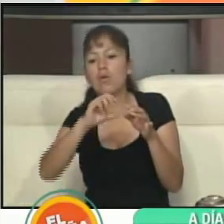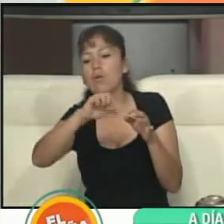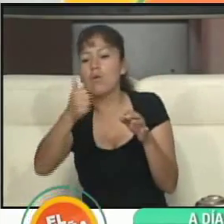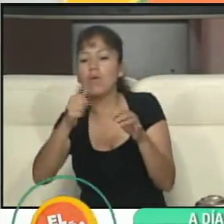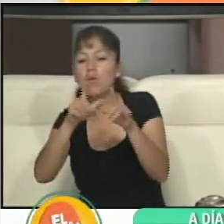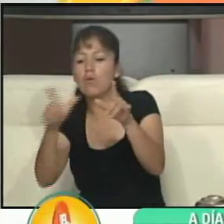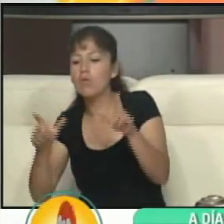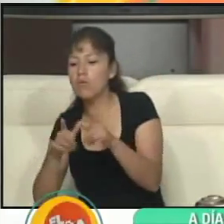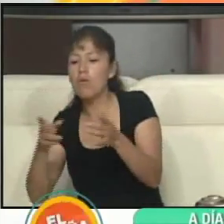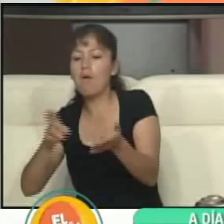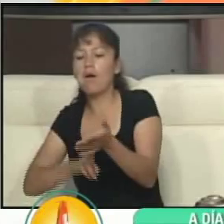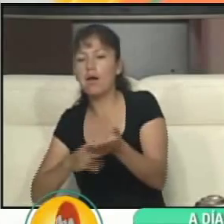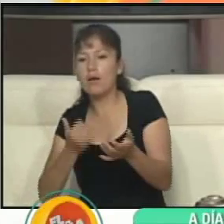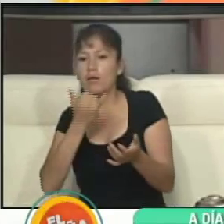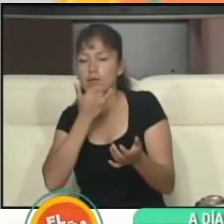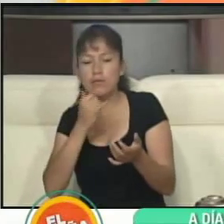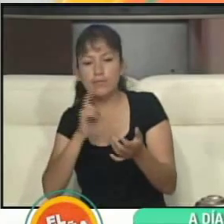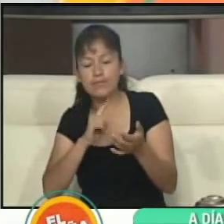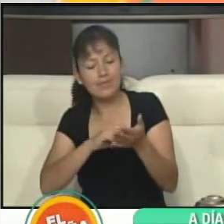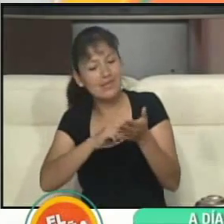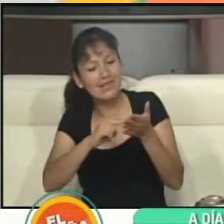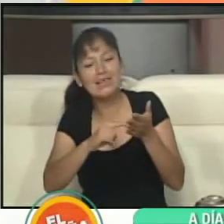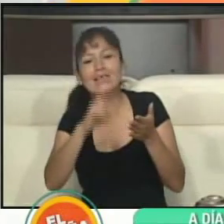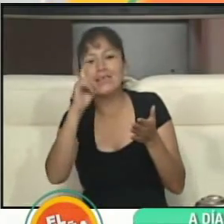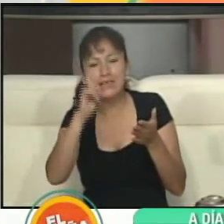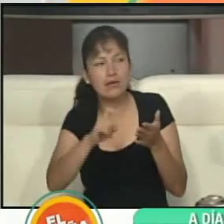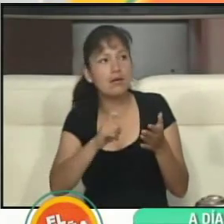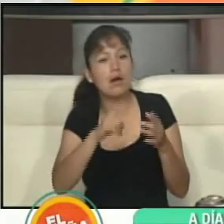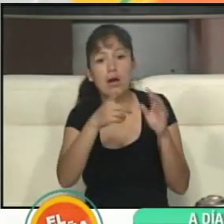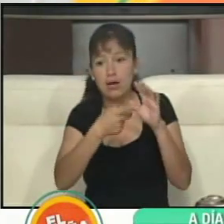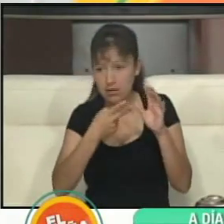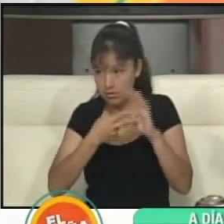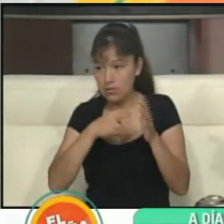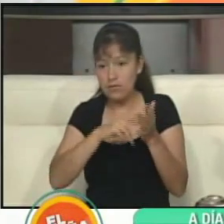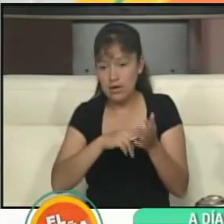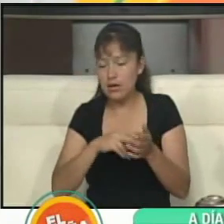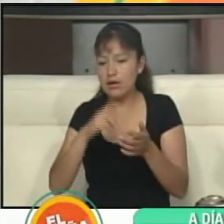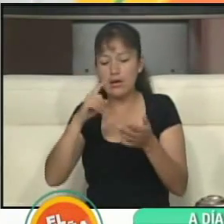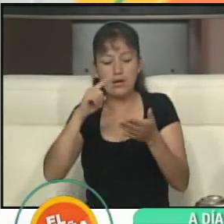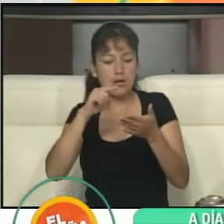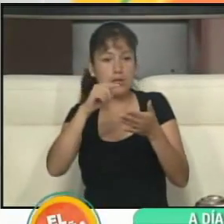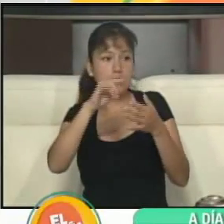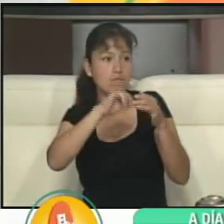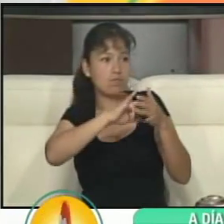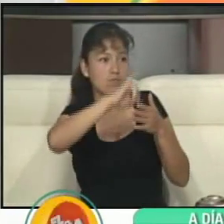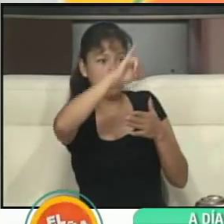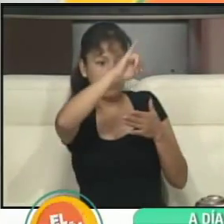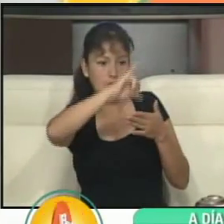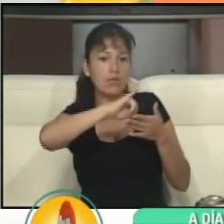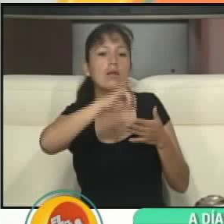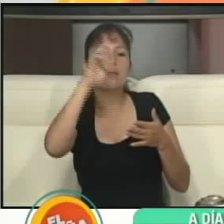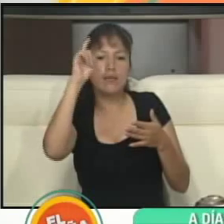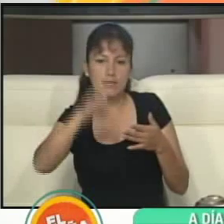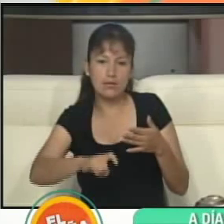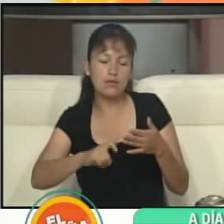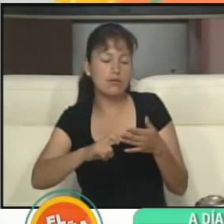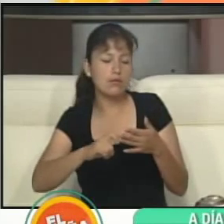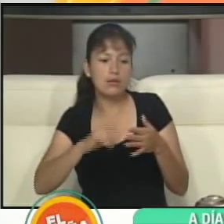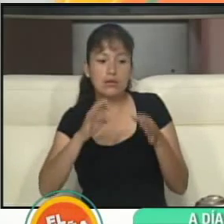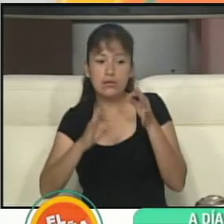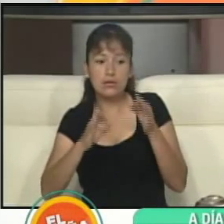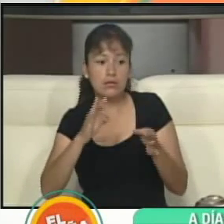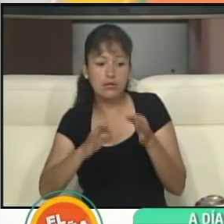corresponda y pase a estampar su huella. sea, sí o sí tengo que estar en esos papeles que ustedes manejan. Correcto. Tiene que estar en la lista de